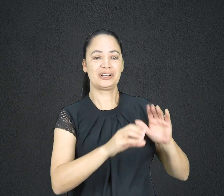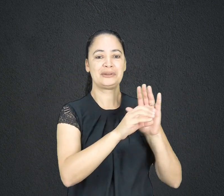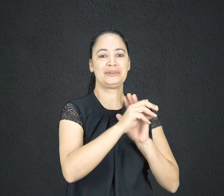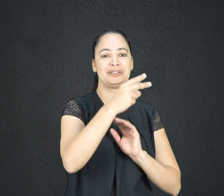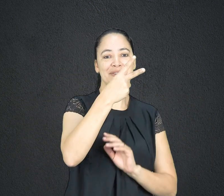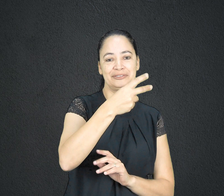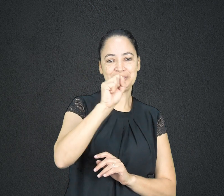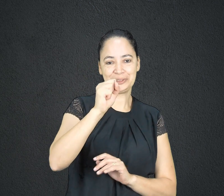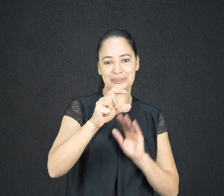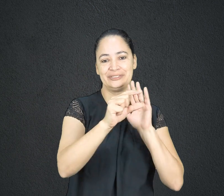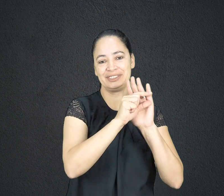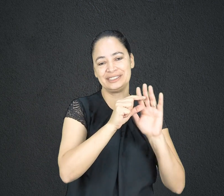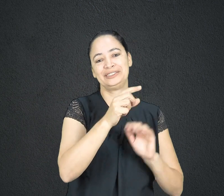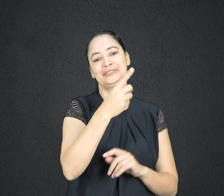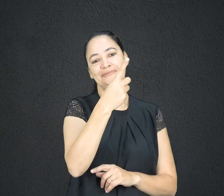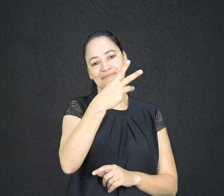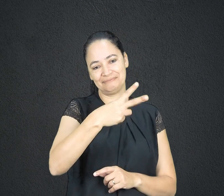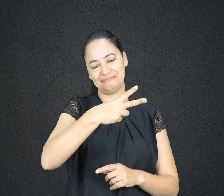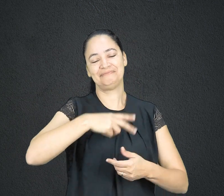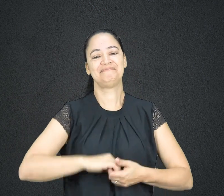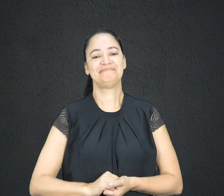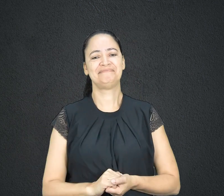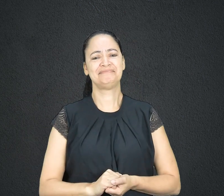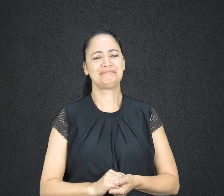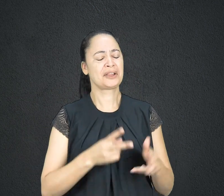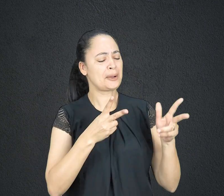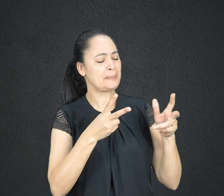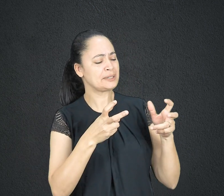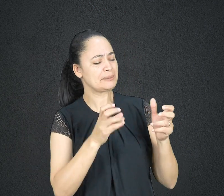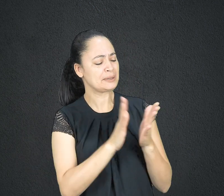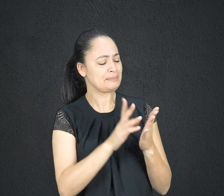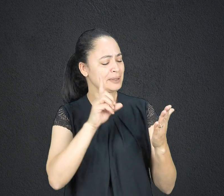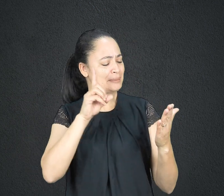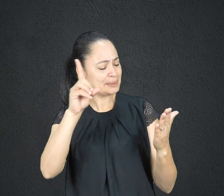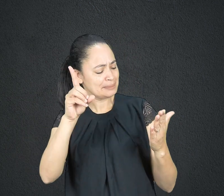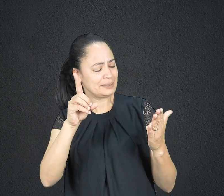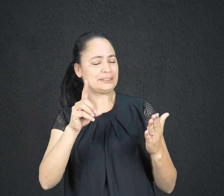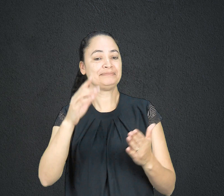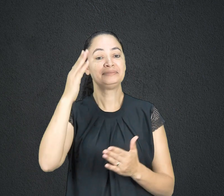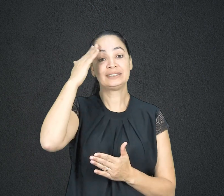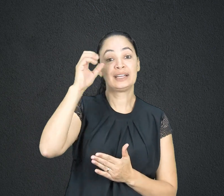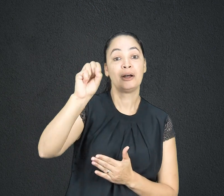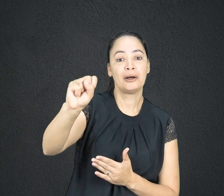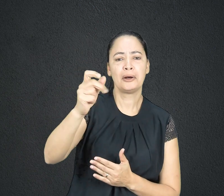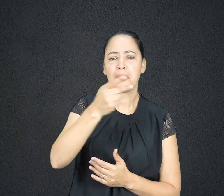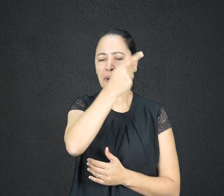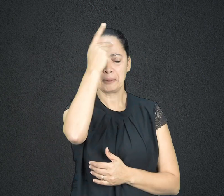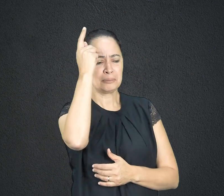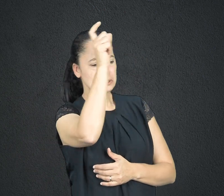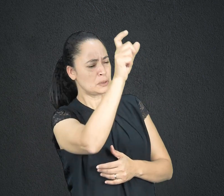Como observamos na leitura bíblica de hoje, Salomão foi uma pessoa incomparavelmente sábia. Sua sabedoria,